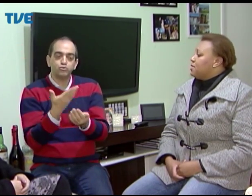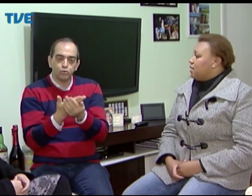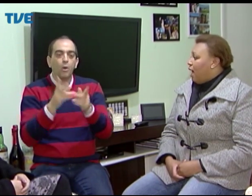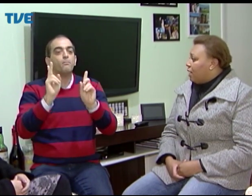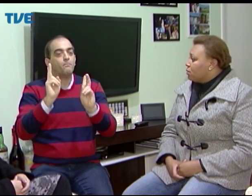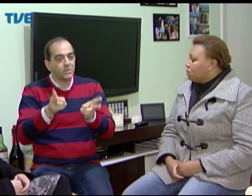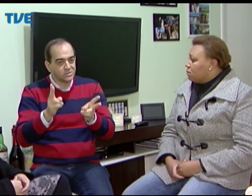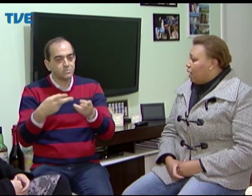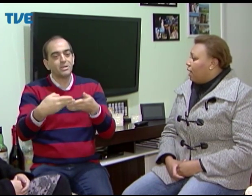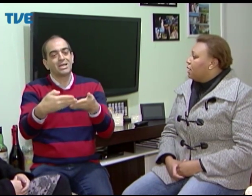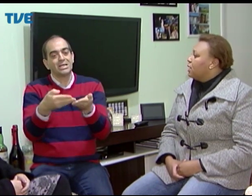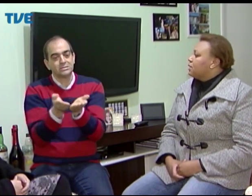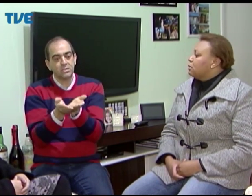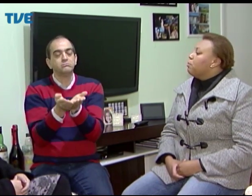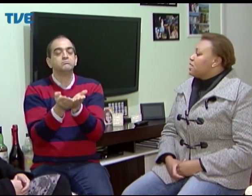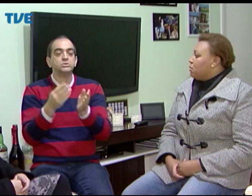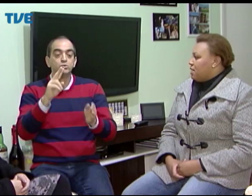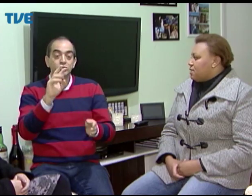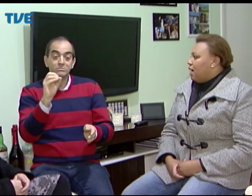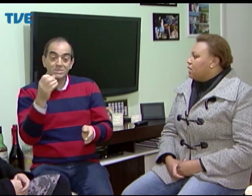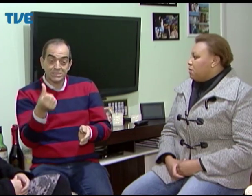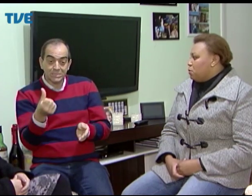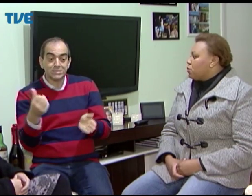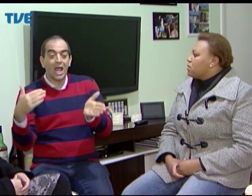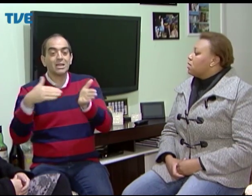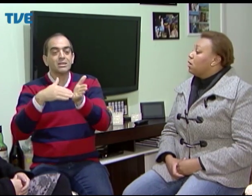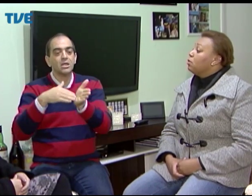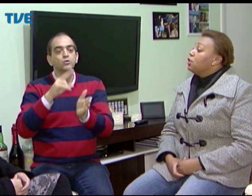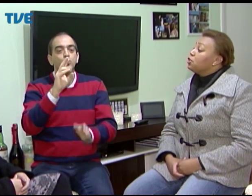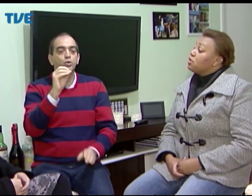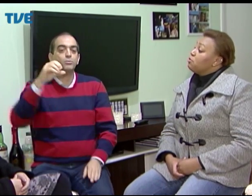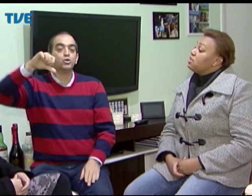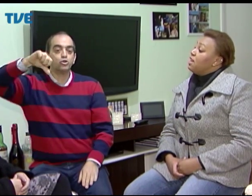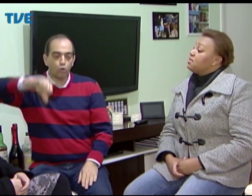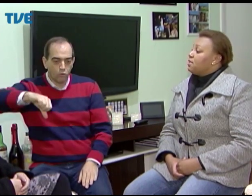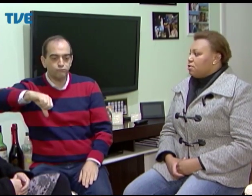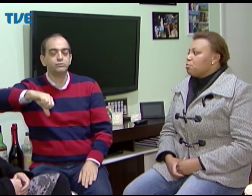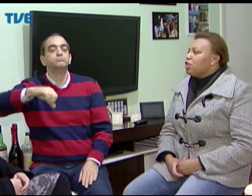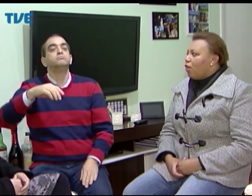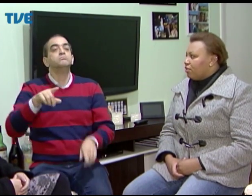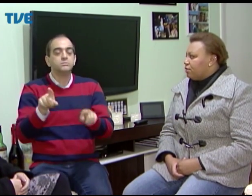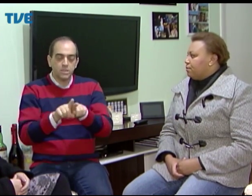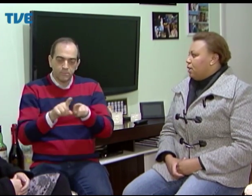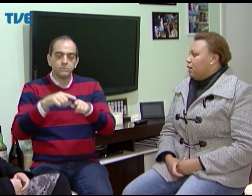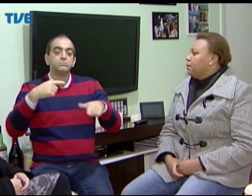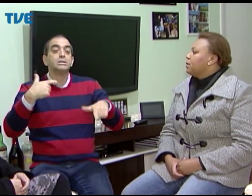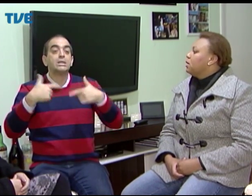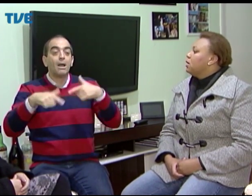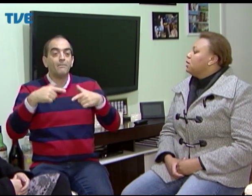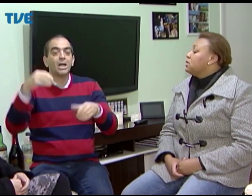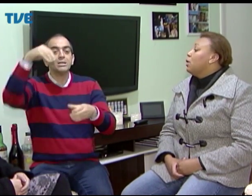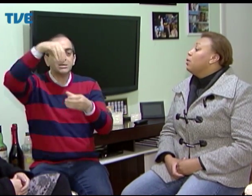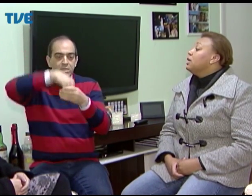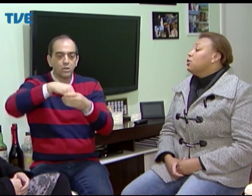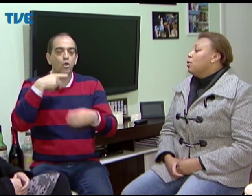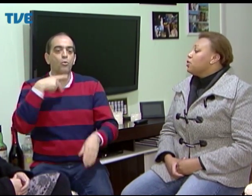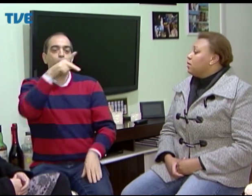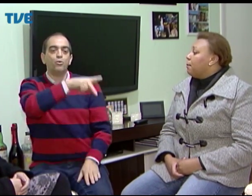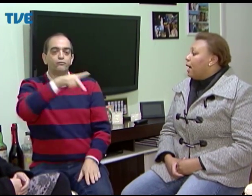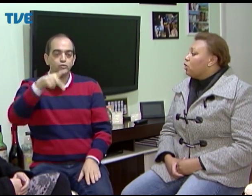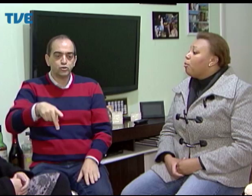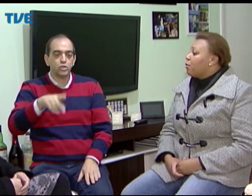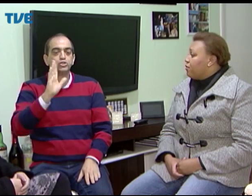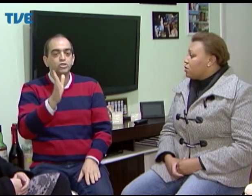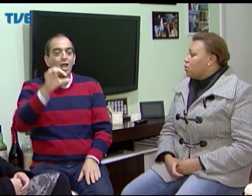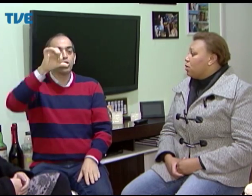fiz, então, um mestrado, né? No mesmo La Salle, na mesma instituição, de 2006 até 2009, né? Então, e